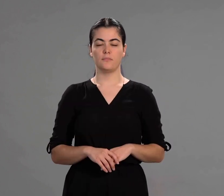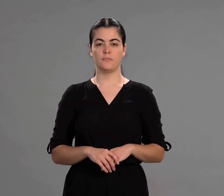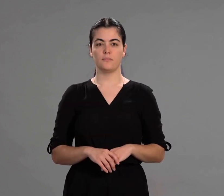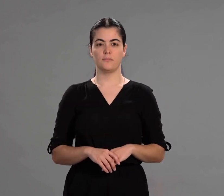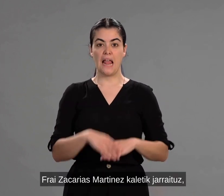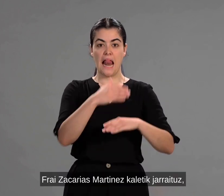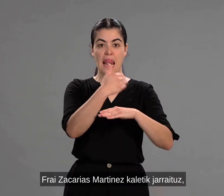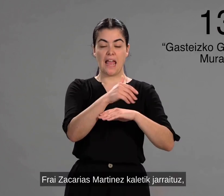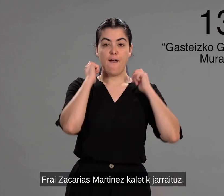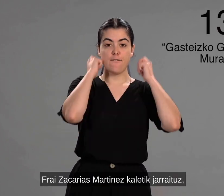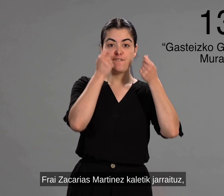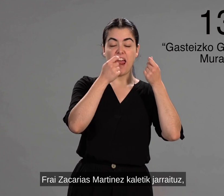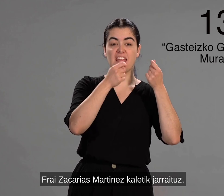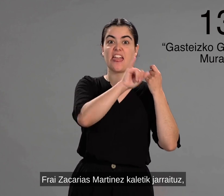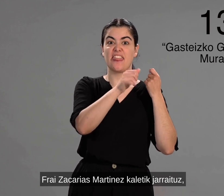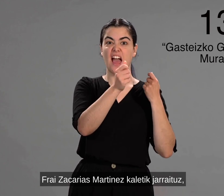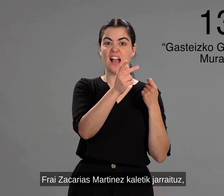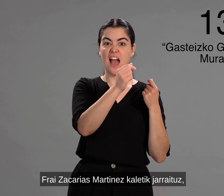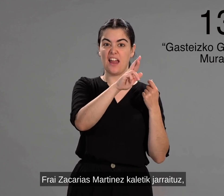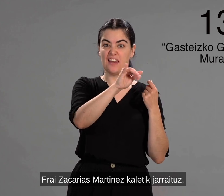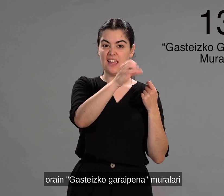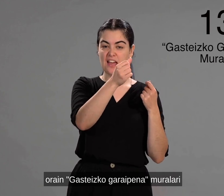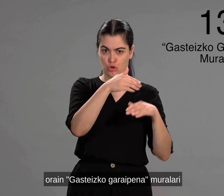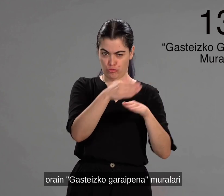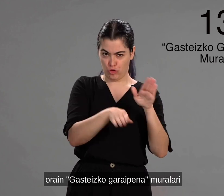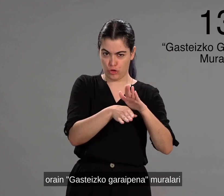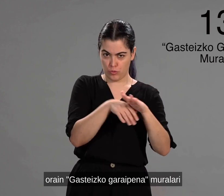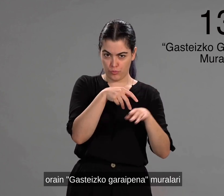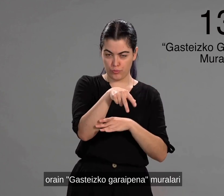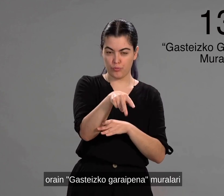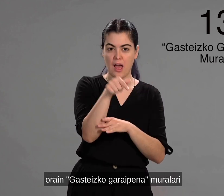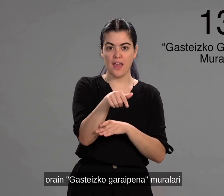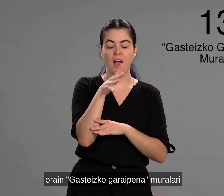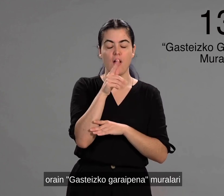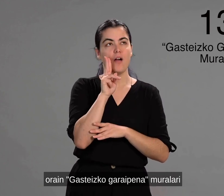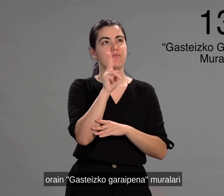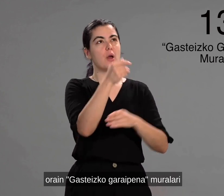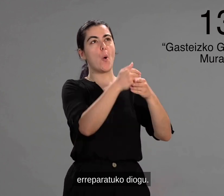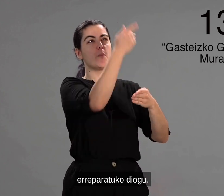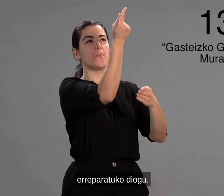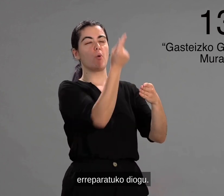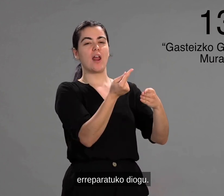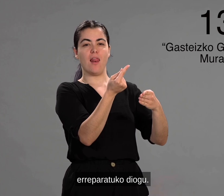Fraizakarias martin ezkaletik gerraituz, orain, gazteizko garaipena muralari erreparatuko diogu.